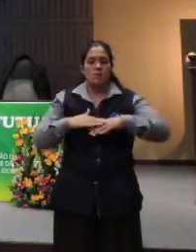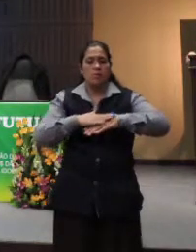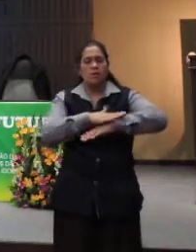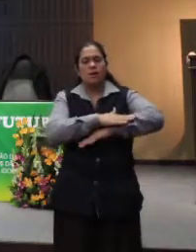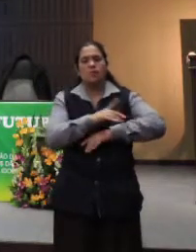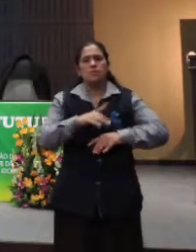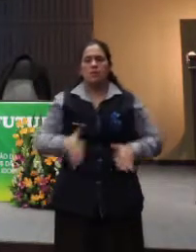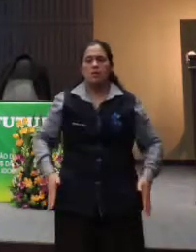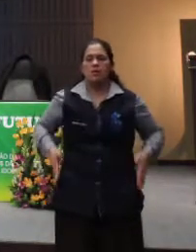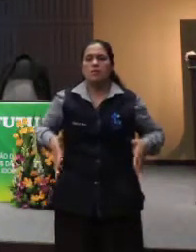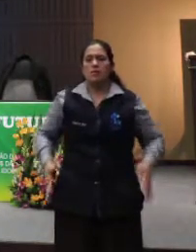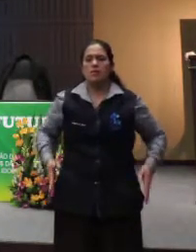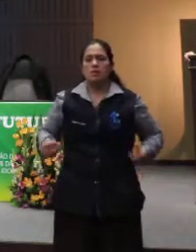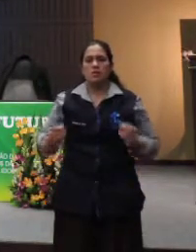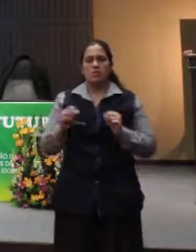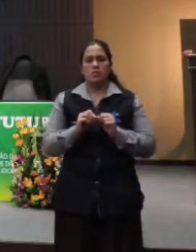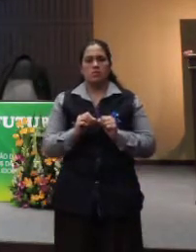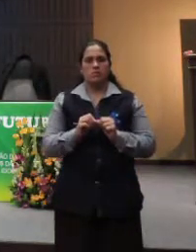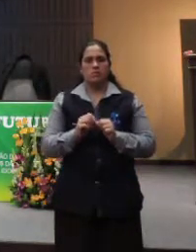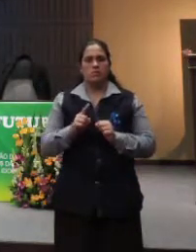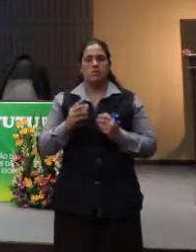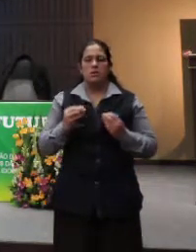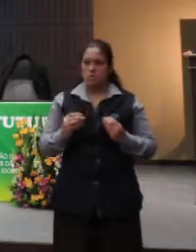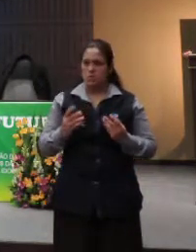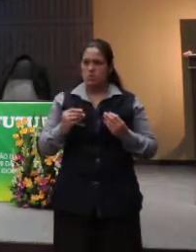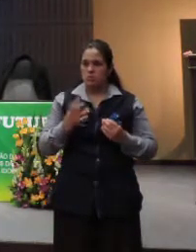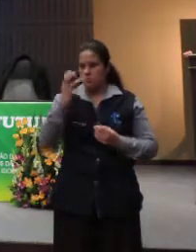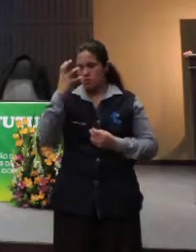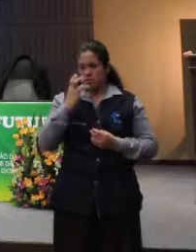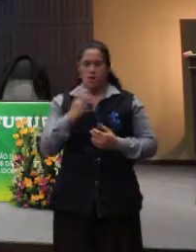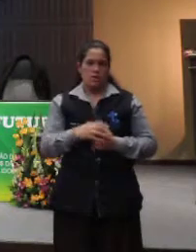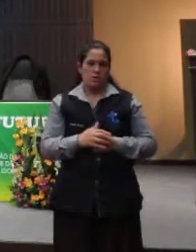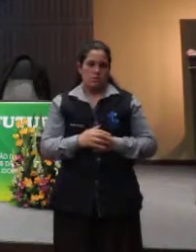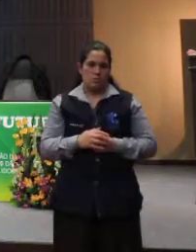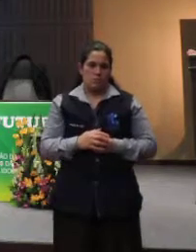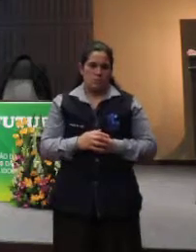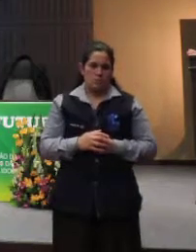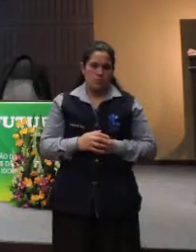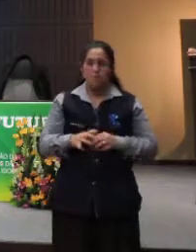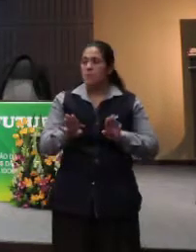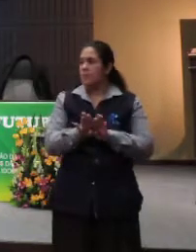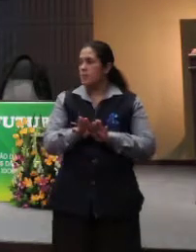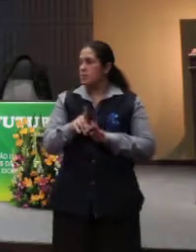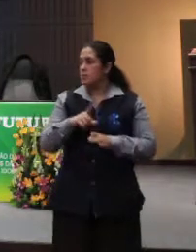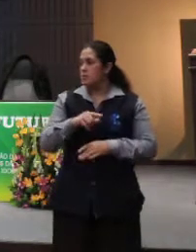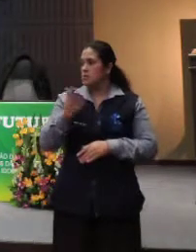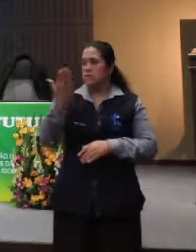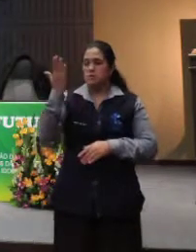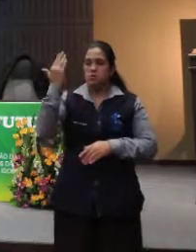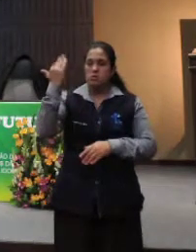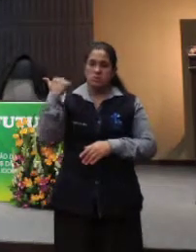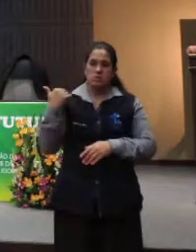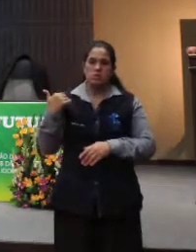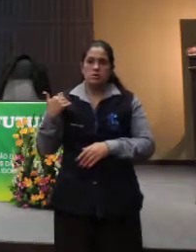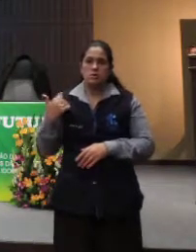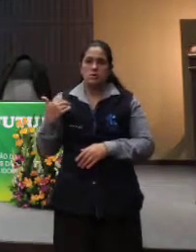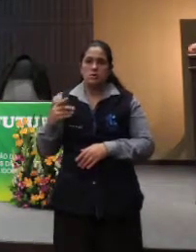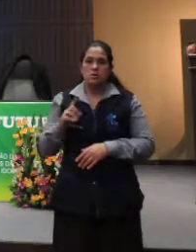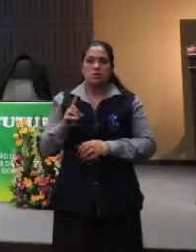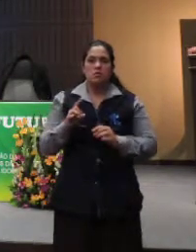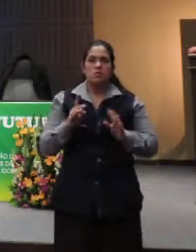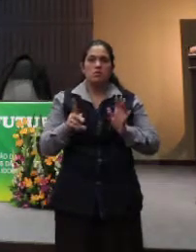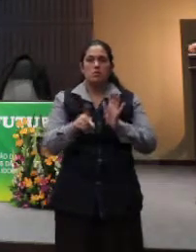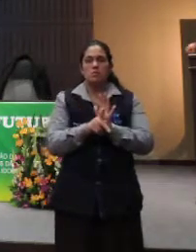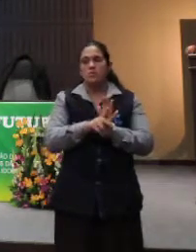está na cadeira de rodas. Isso é muito grave. E nós tínhamos que ter isso, não como uma exceção,